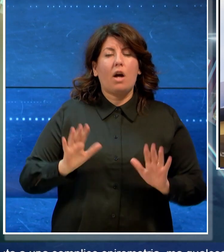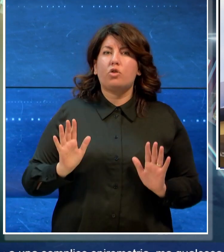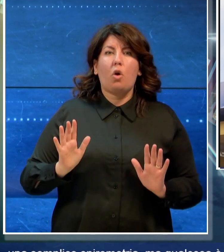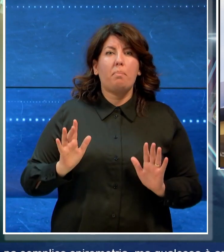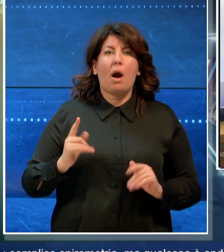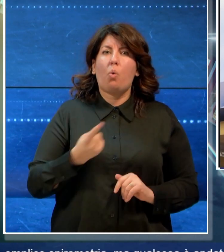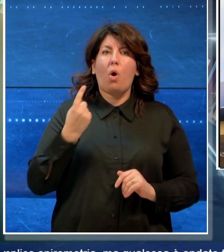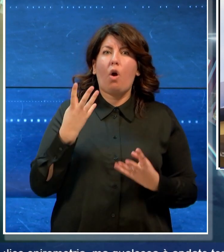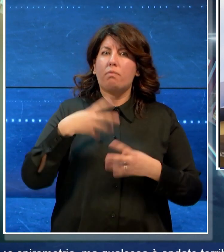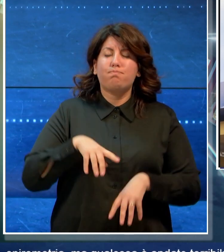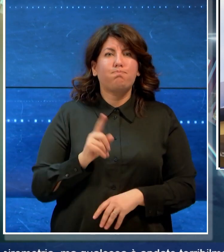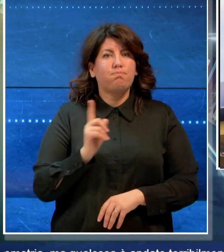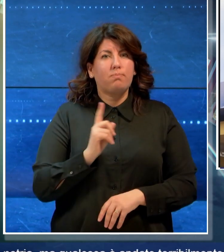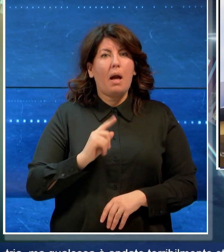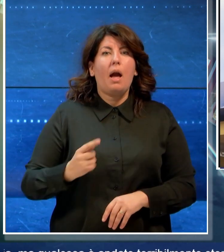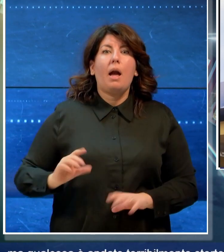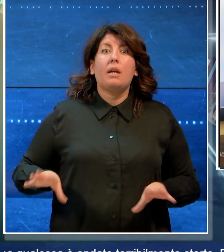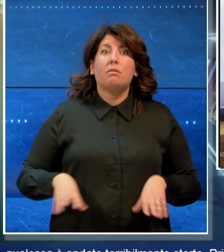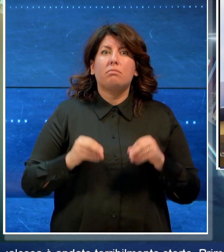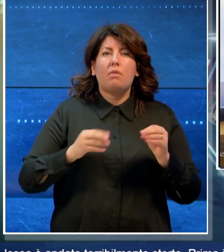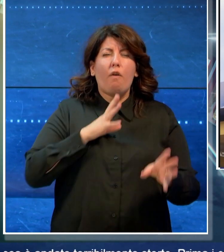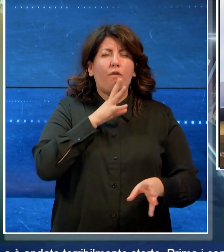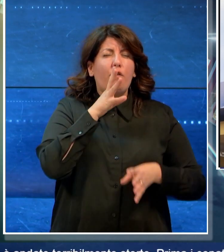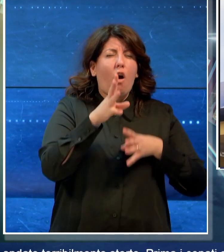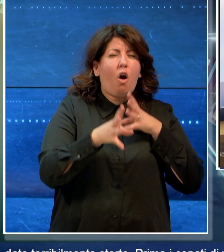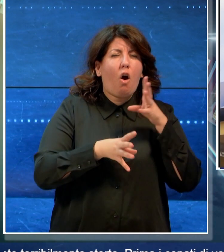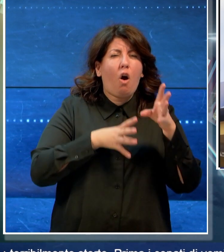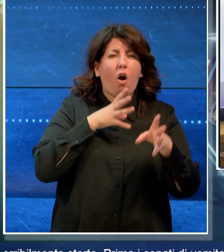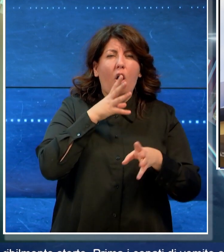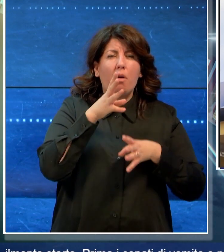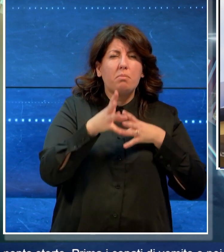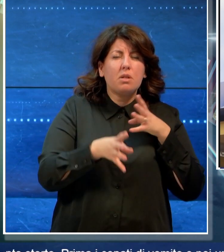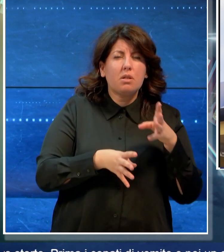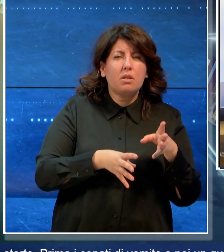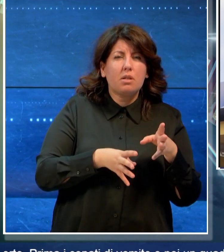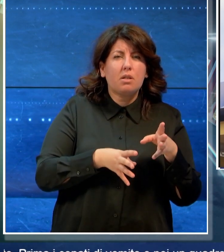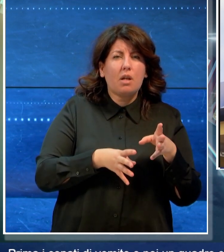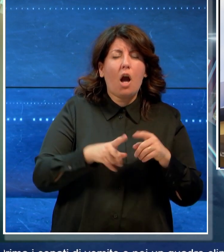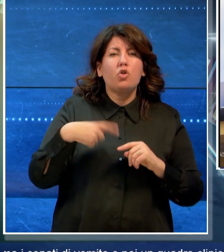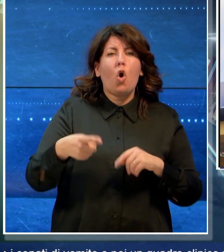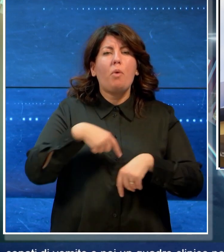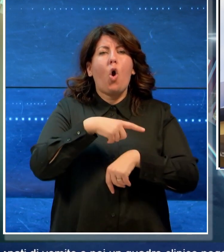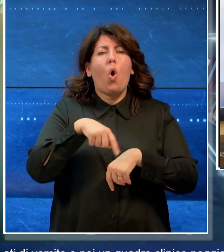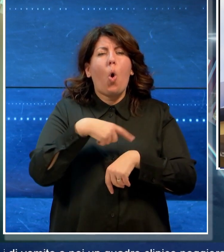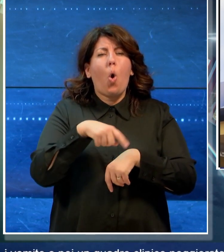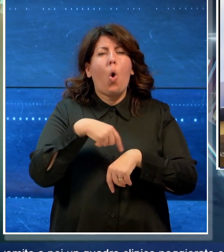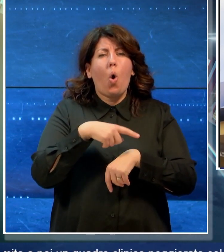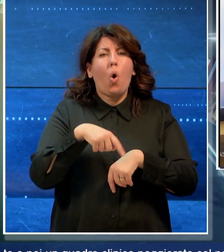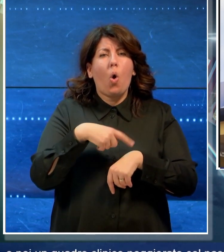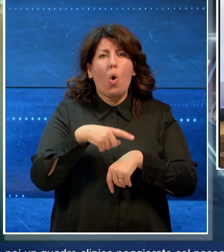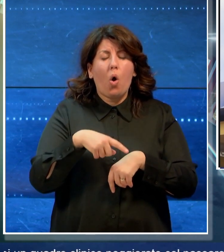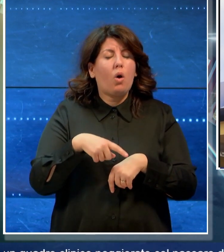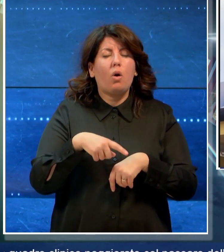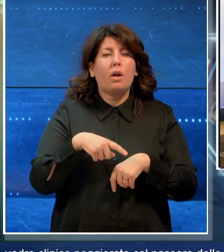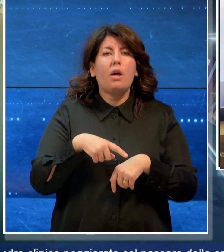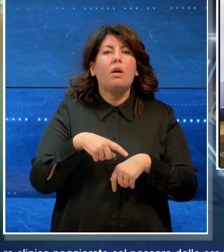di vomito e poi un quadro clinico peggiorato col passare delle ore fino al